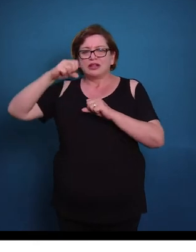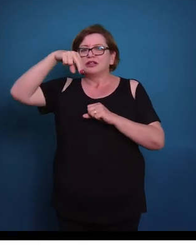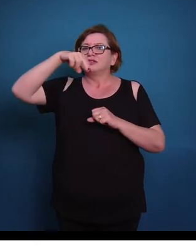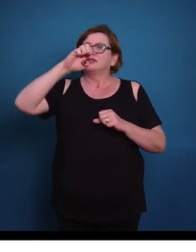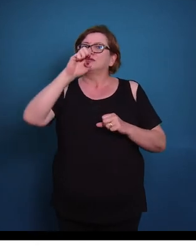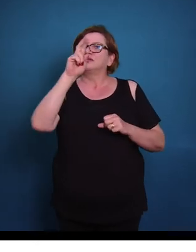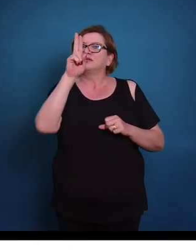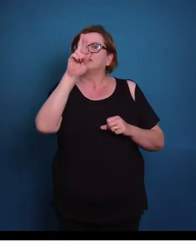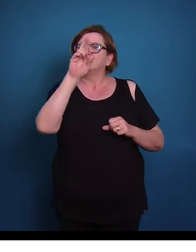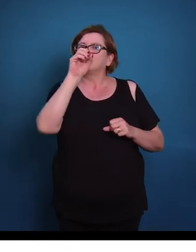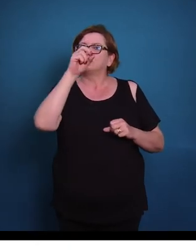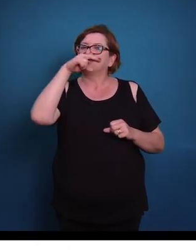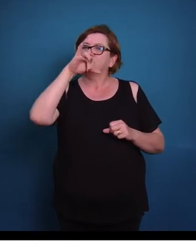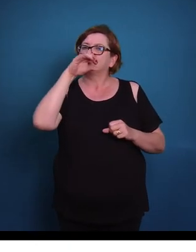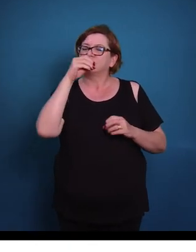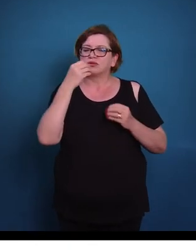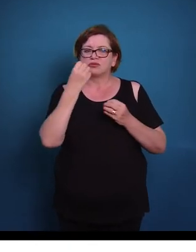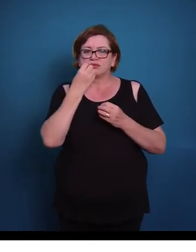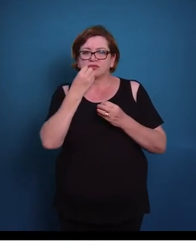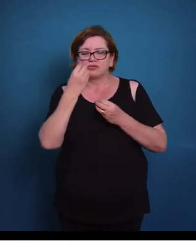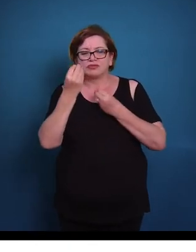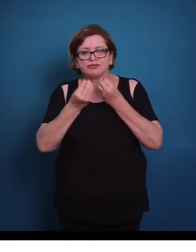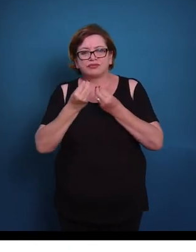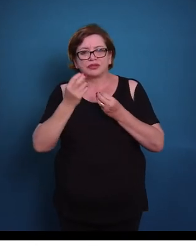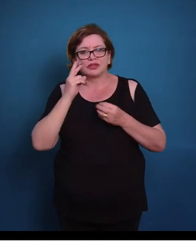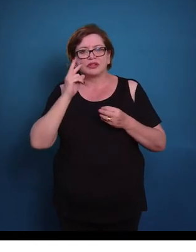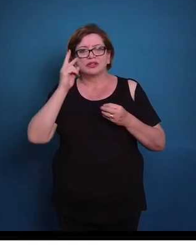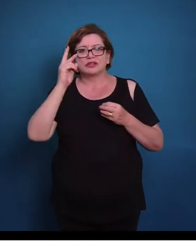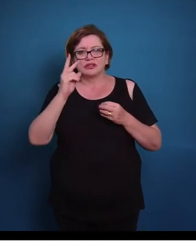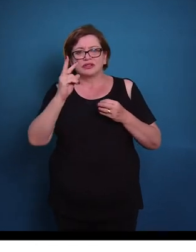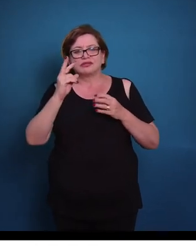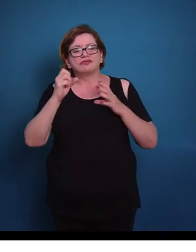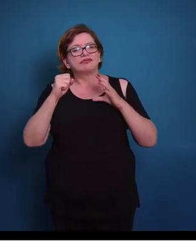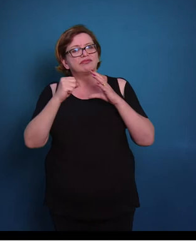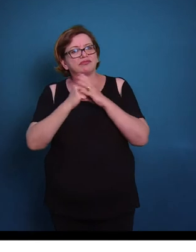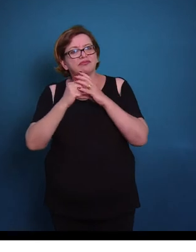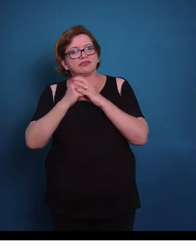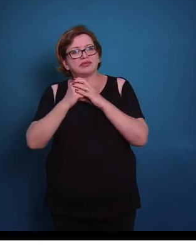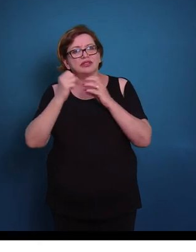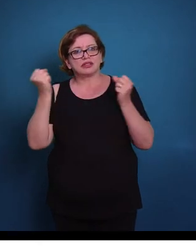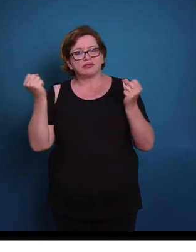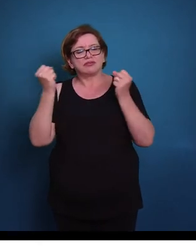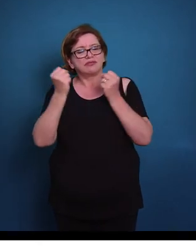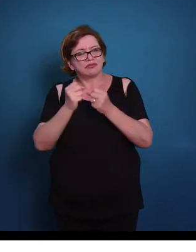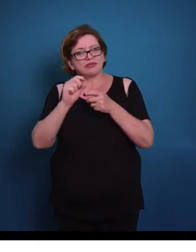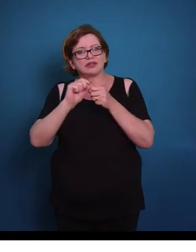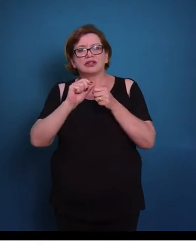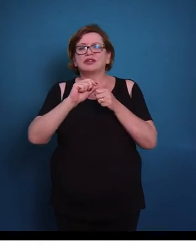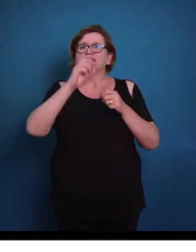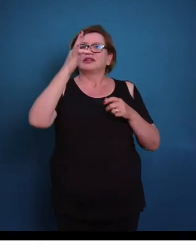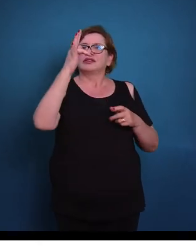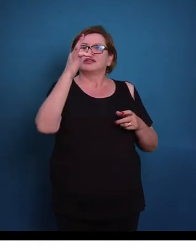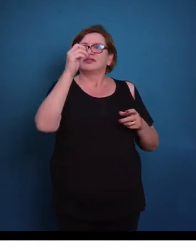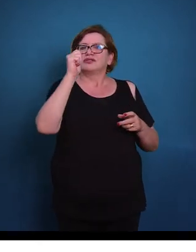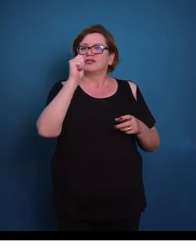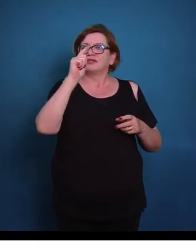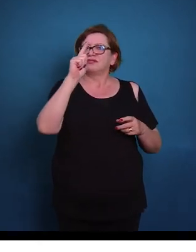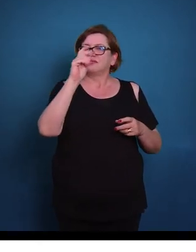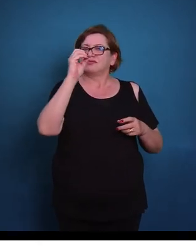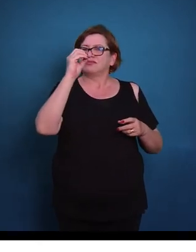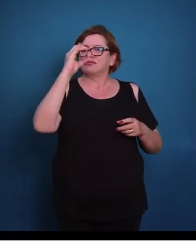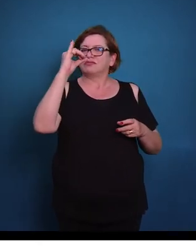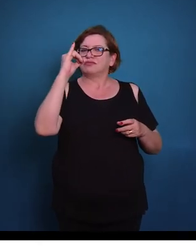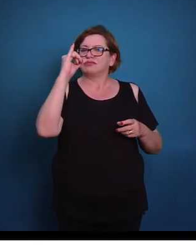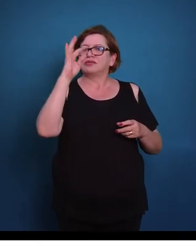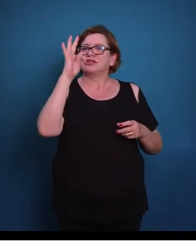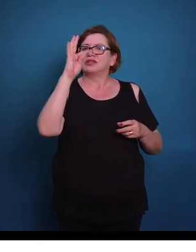as células da micróglia, que são essas células aqui, essas células vão ter a capacidade de fagocitose, então fagocitando qualquer corpo estranho que